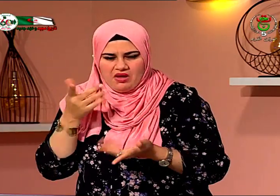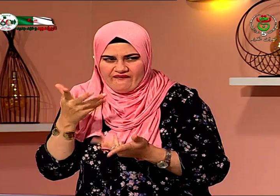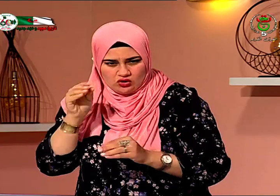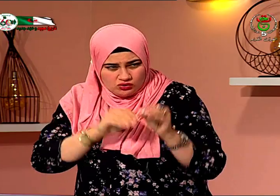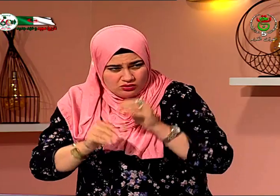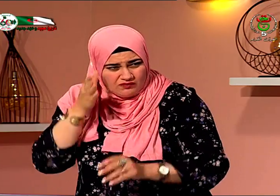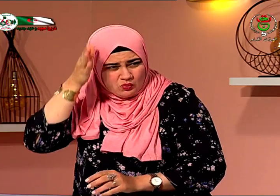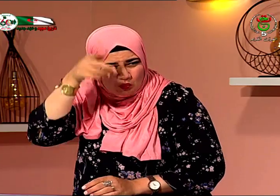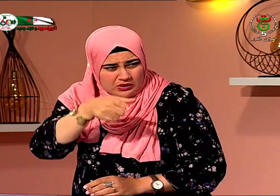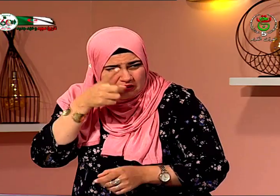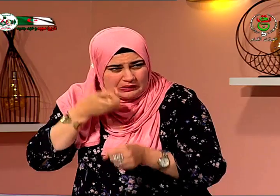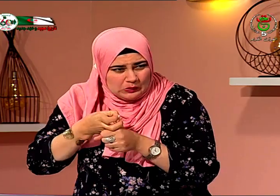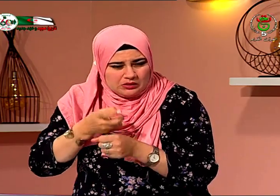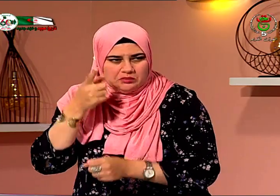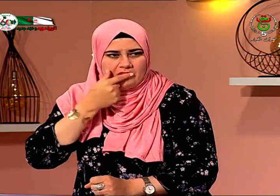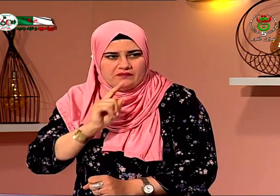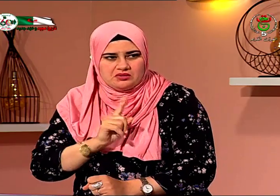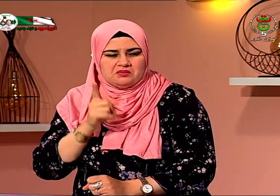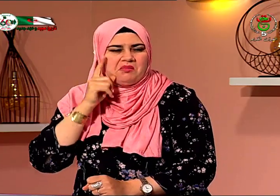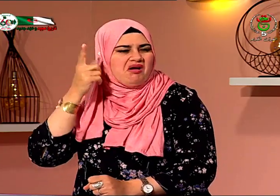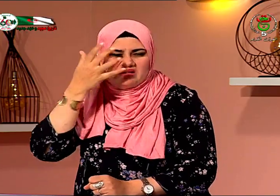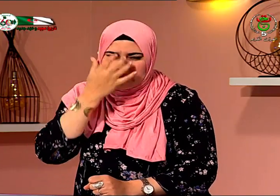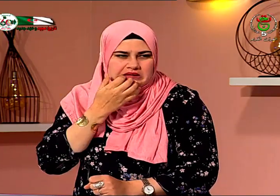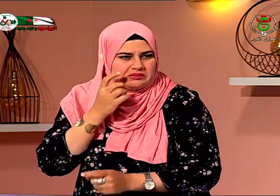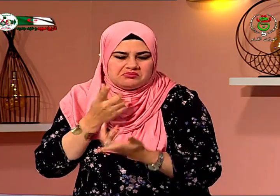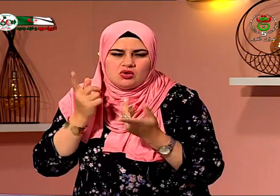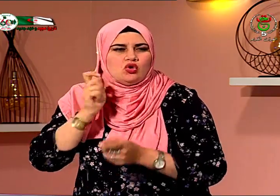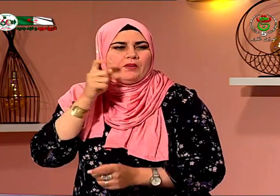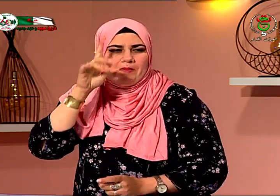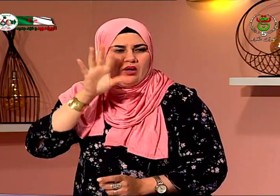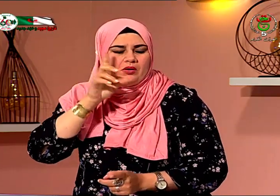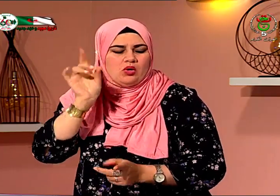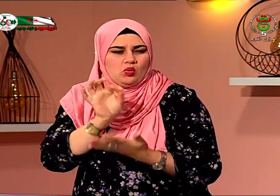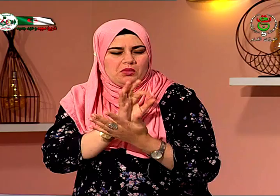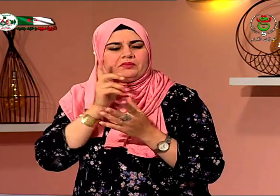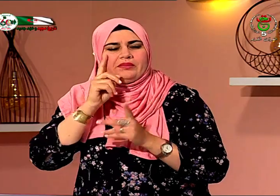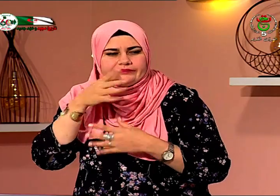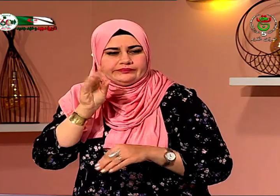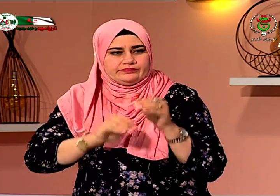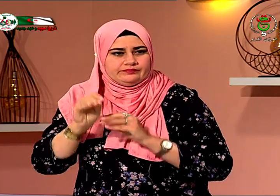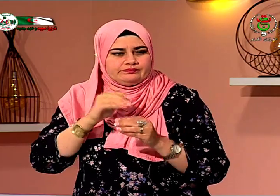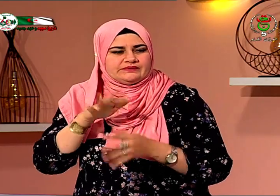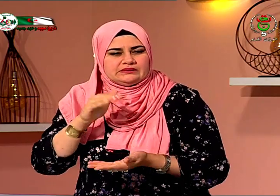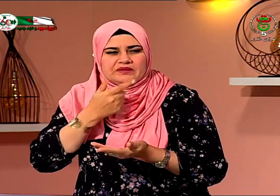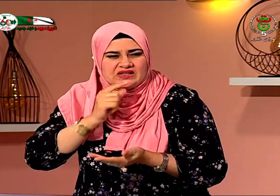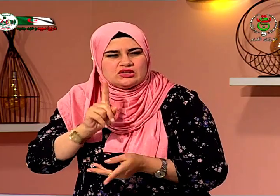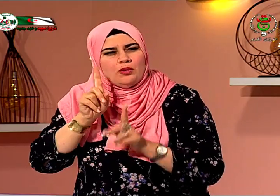لم يجد الأبوان كيف يتعاملون مع حالتي قد كانوا يشعرون باليأس لكنهم